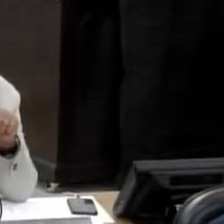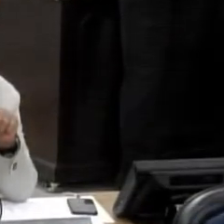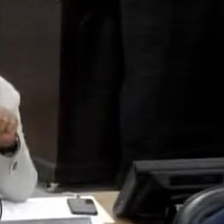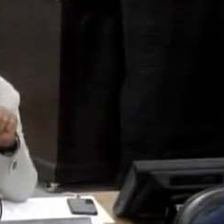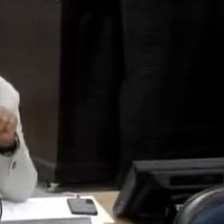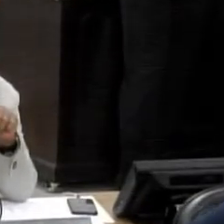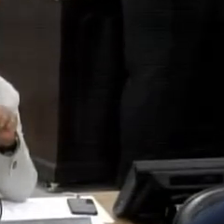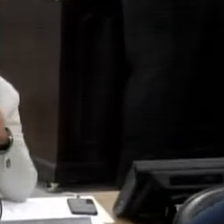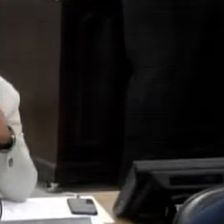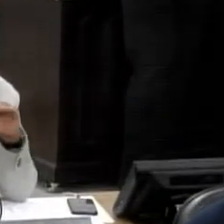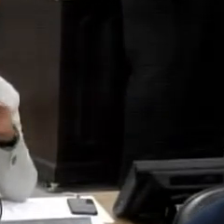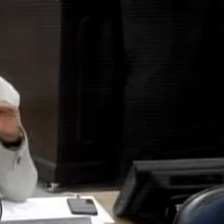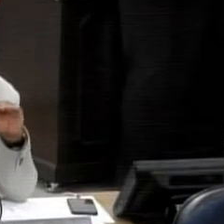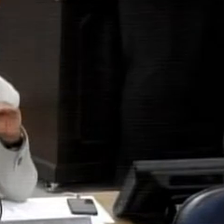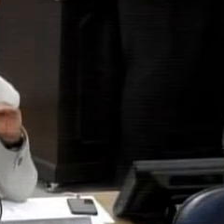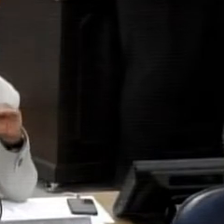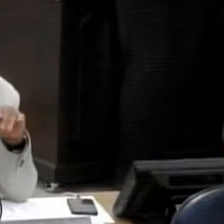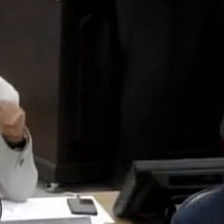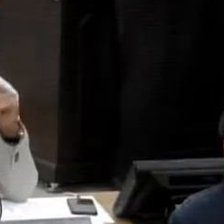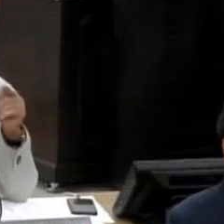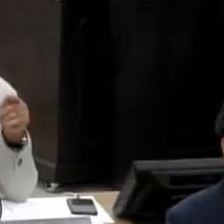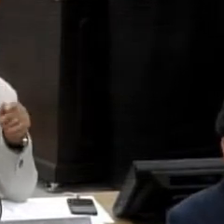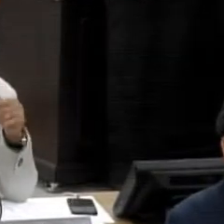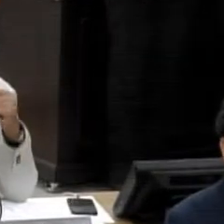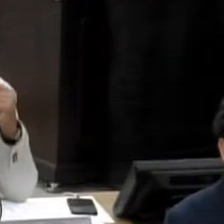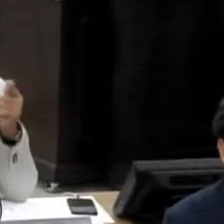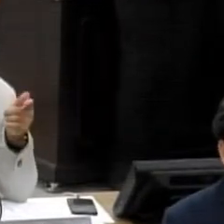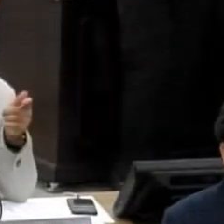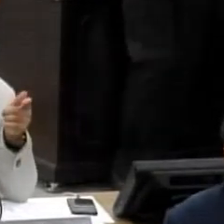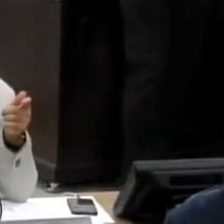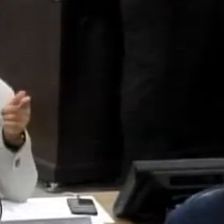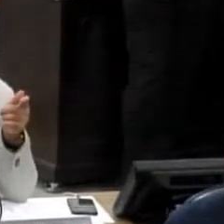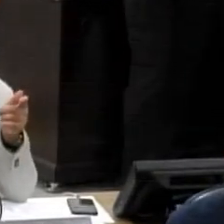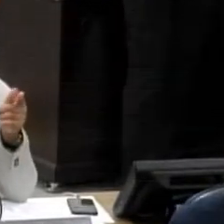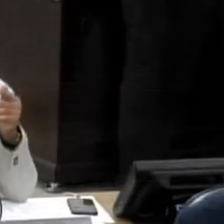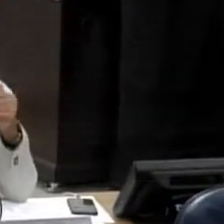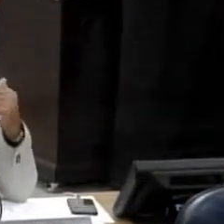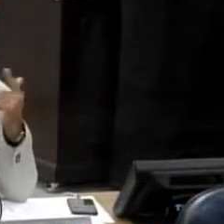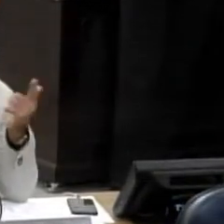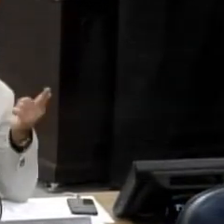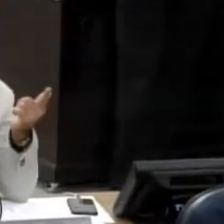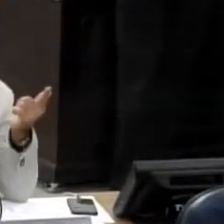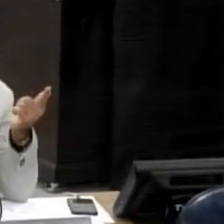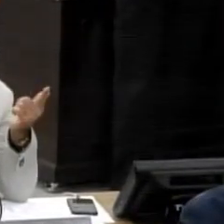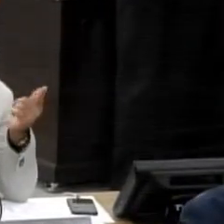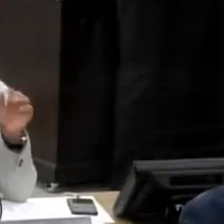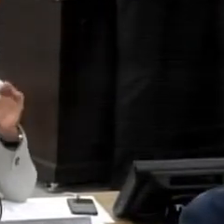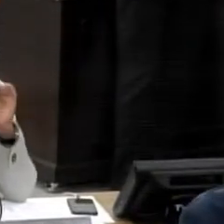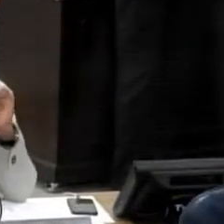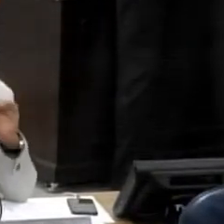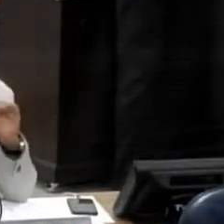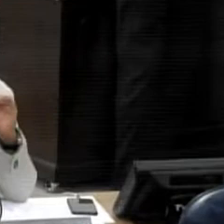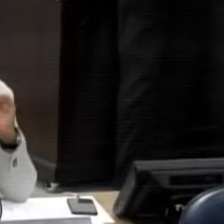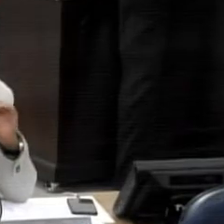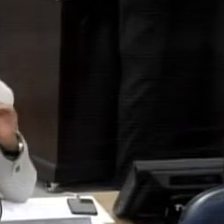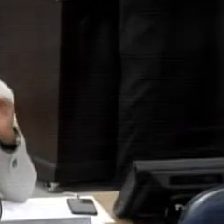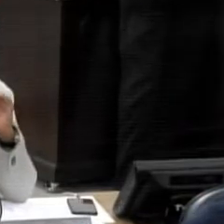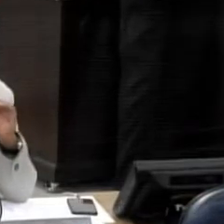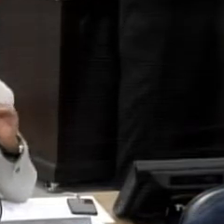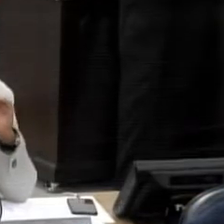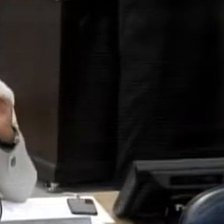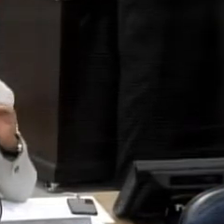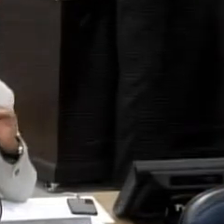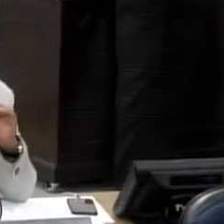Garcia, não estou fazendo campanha para ninguém, estou acrescentando e fazendo justiça. Foi falado isso lá hoje. 23